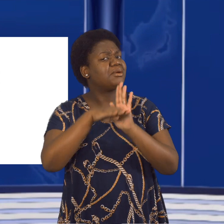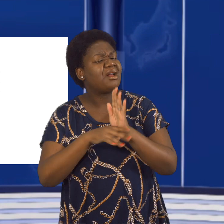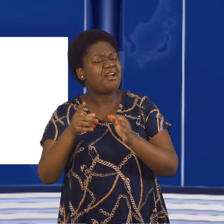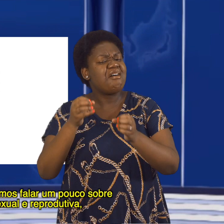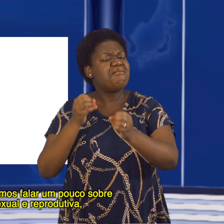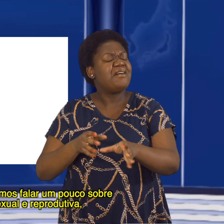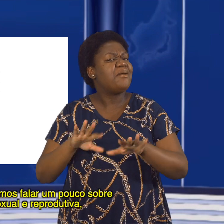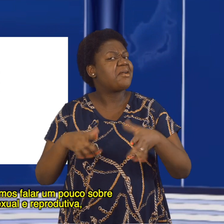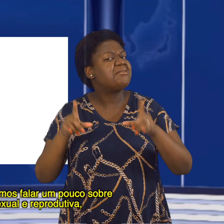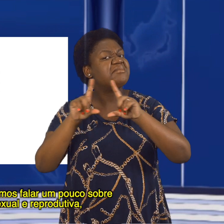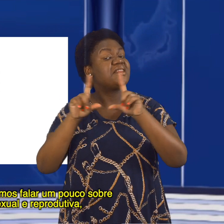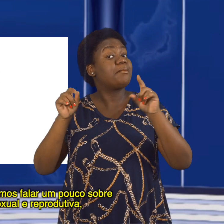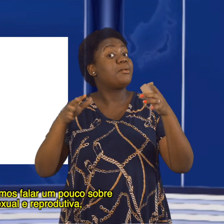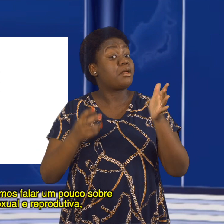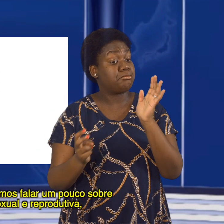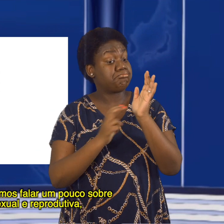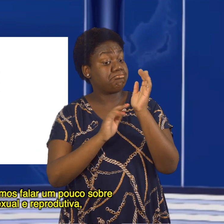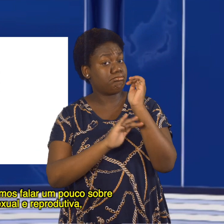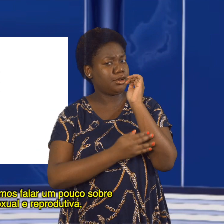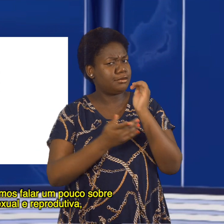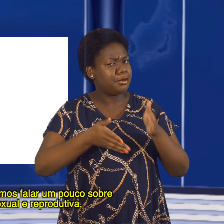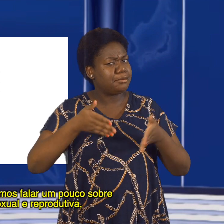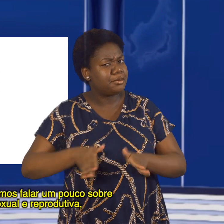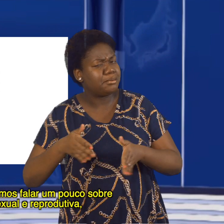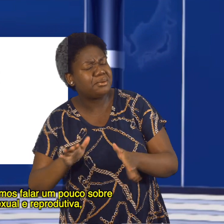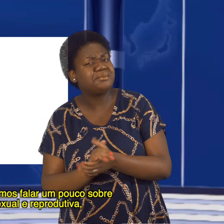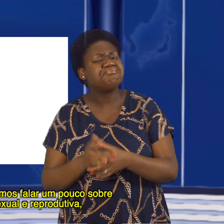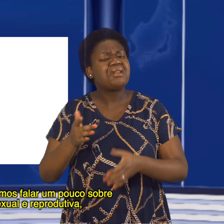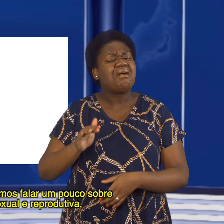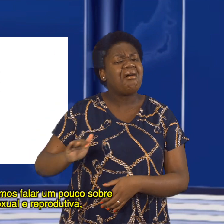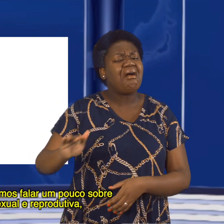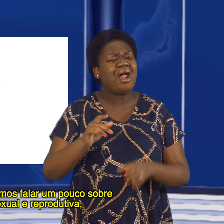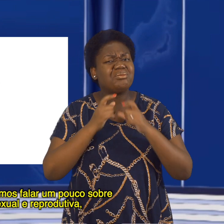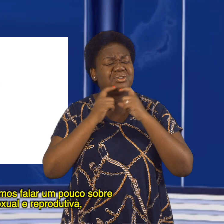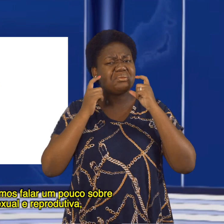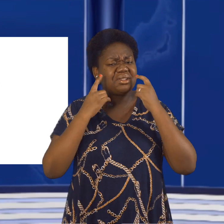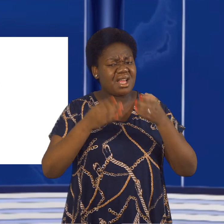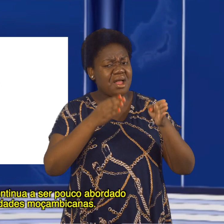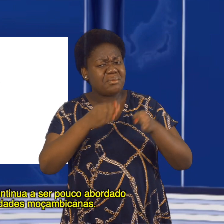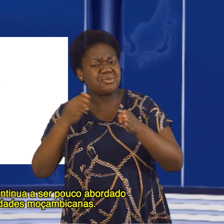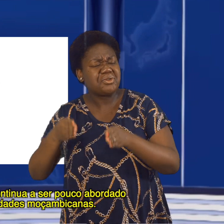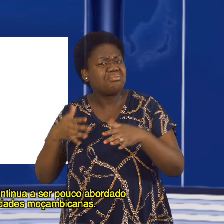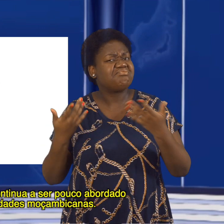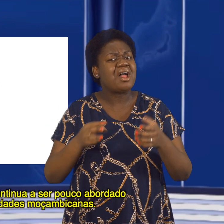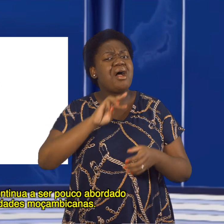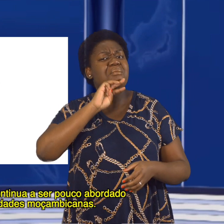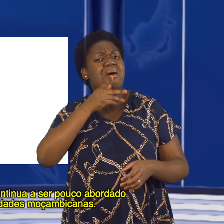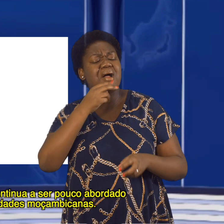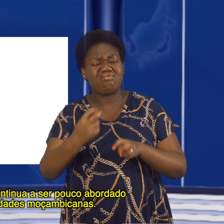neste bloco vamos falar um pouco sobre saúde sexual e reprodutiva um assunto que continua a ser